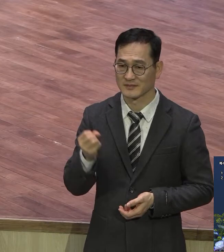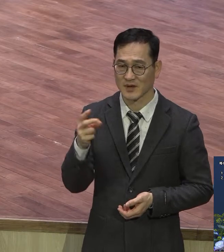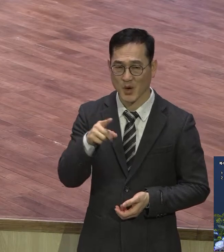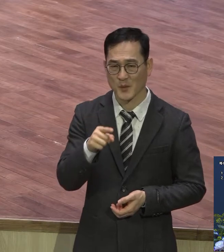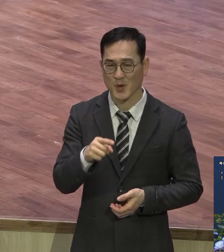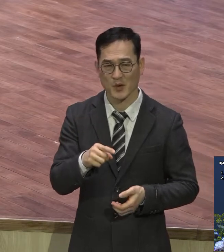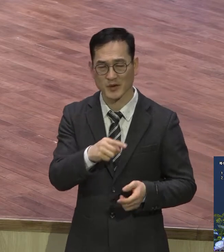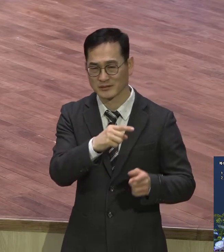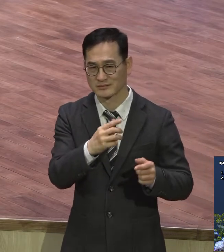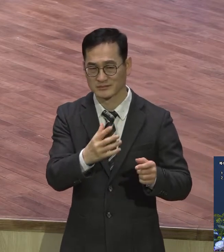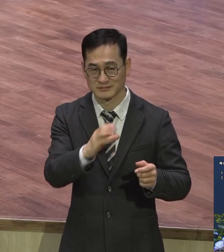너희들하고